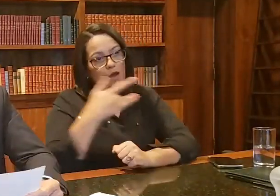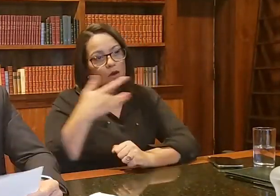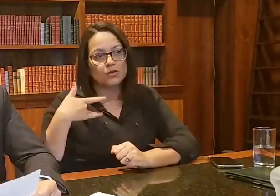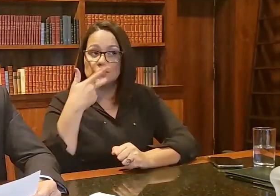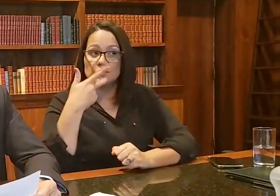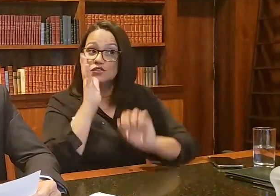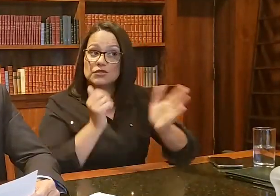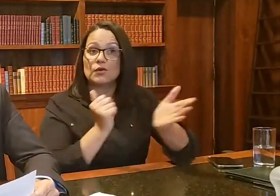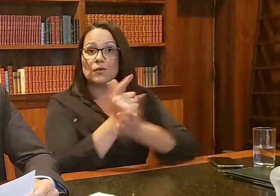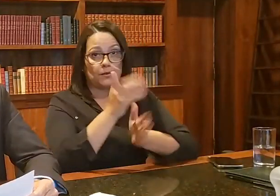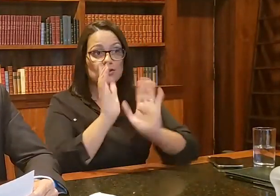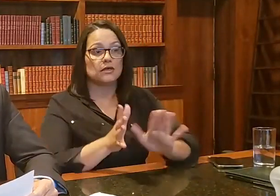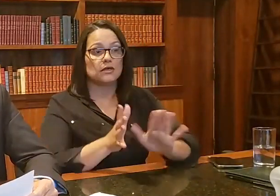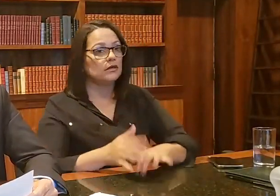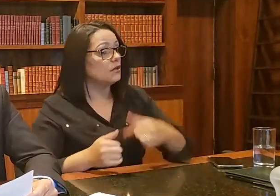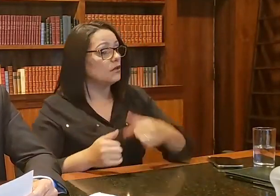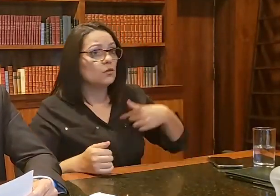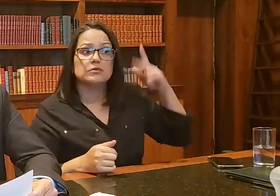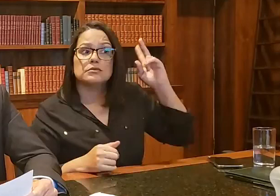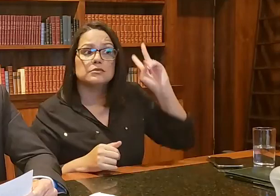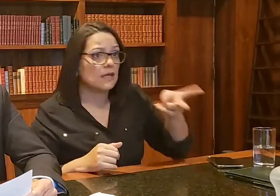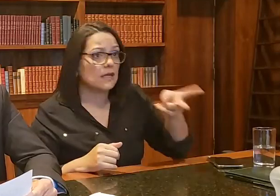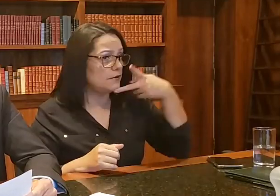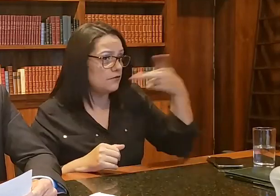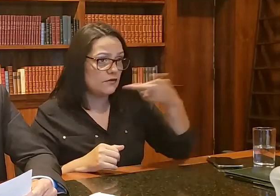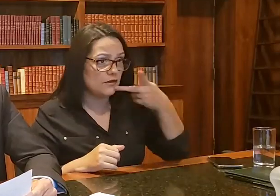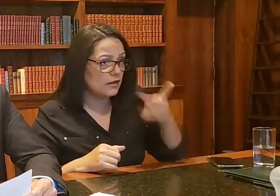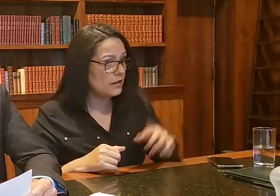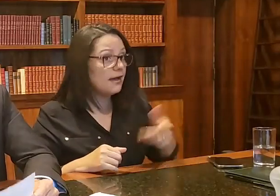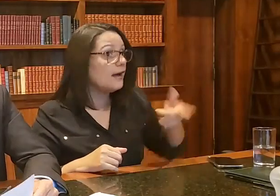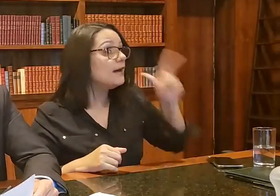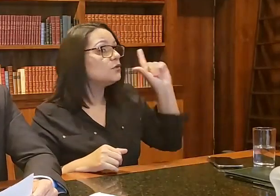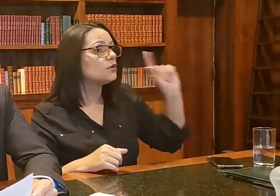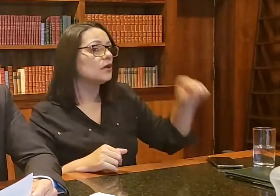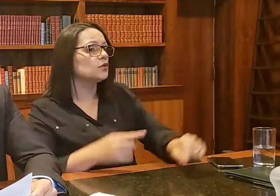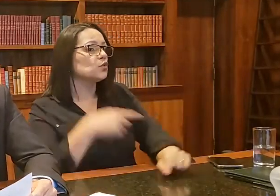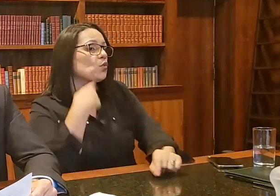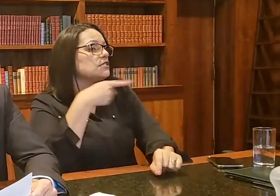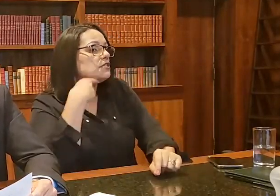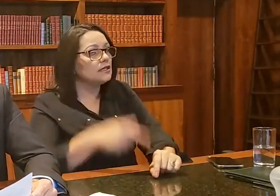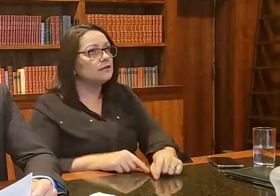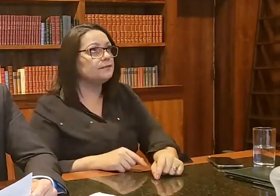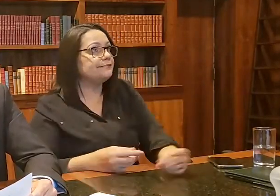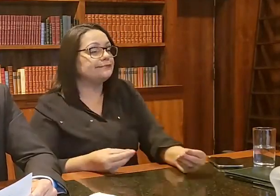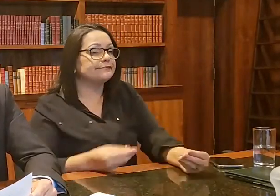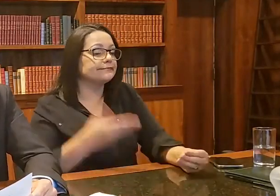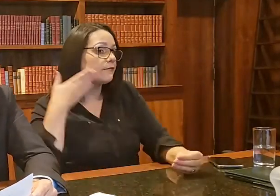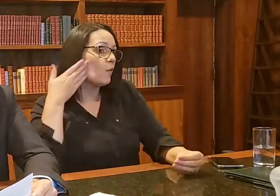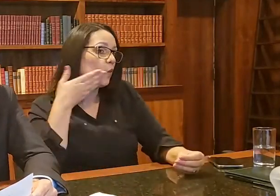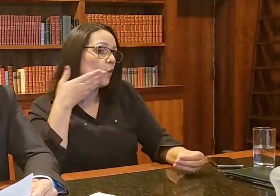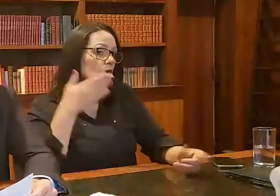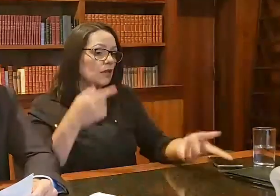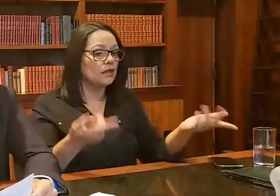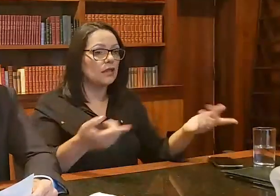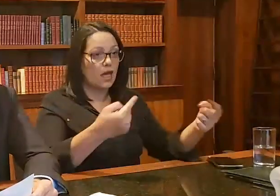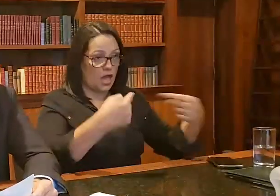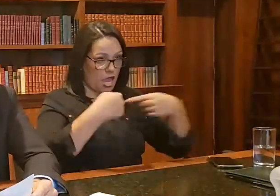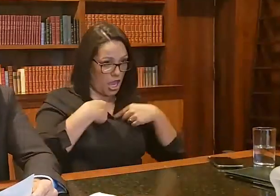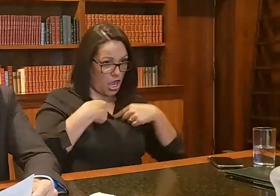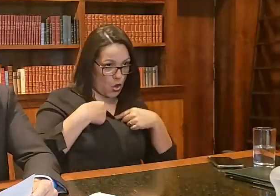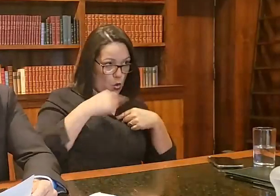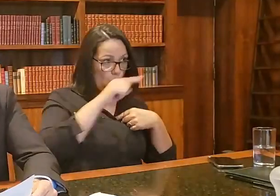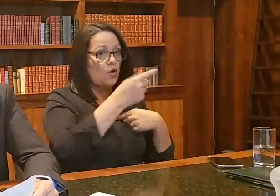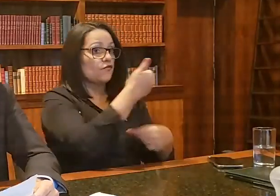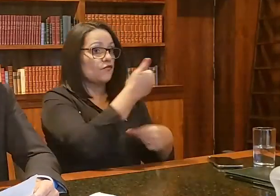comprada. e eu sempre disse. Não adianta querer fazer uma narrativa, né? Entre eu e a vacina